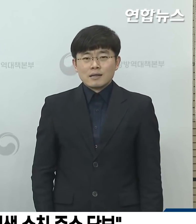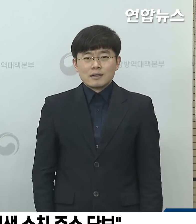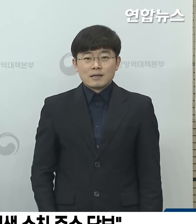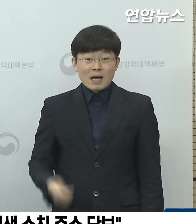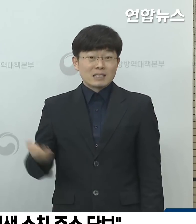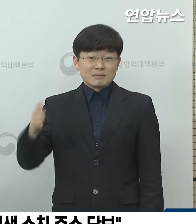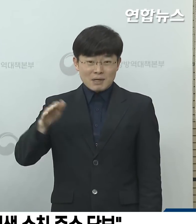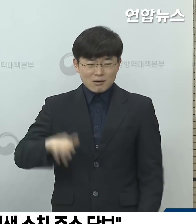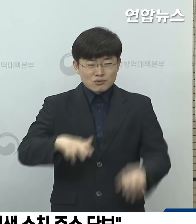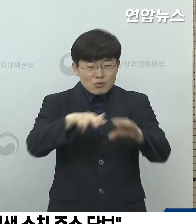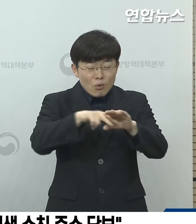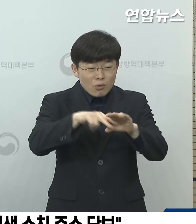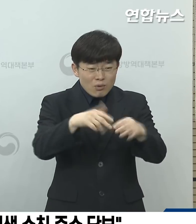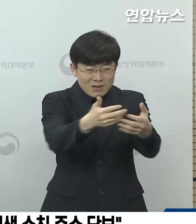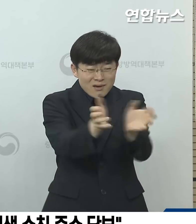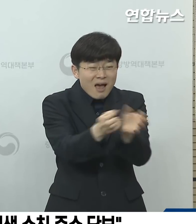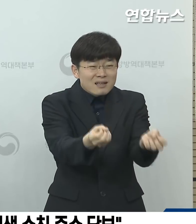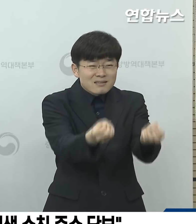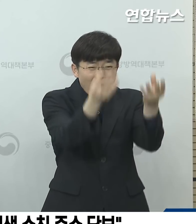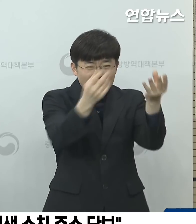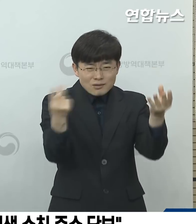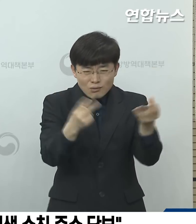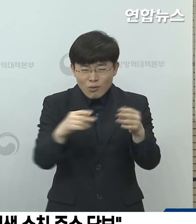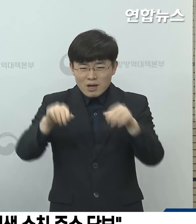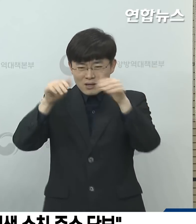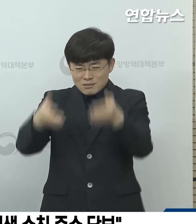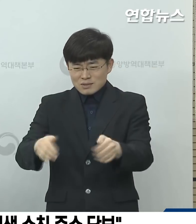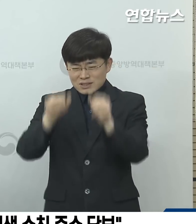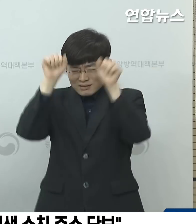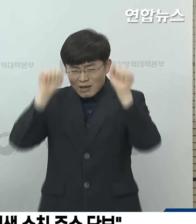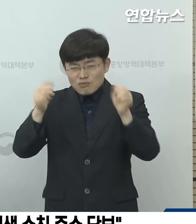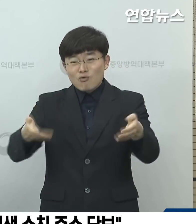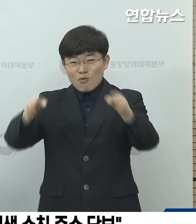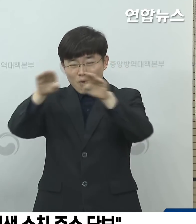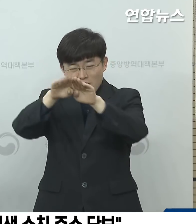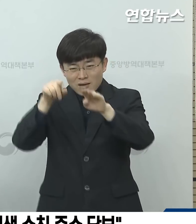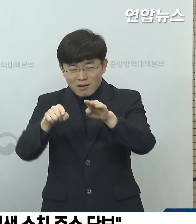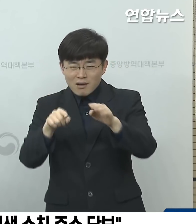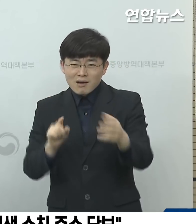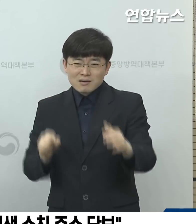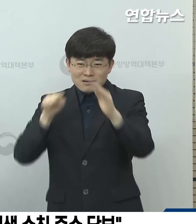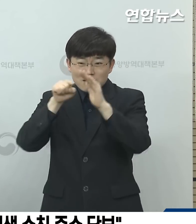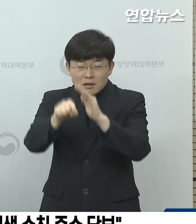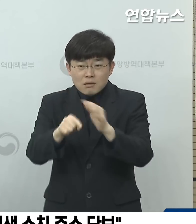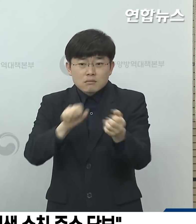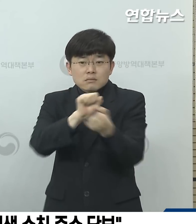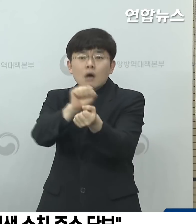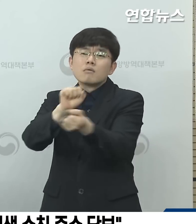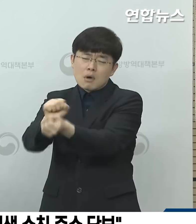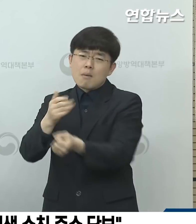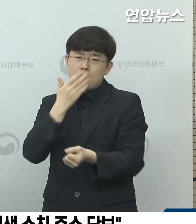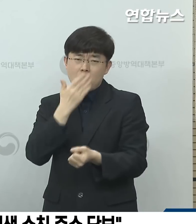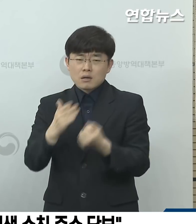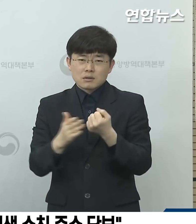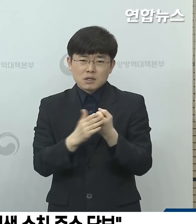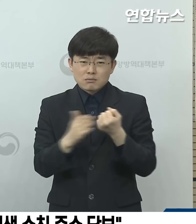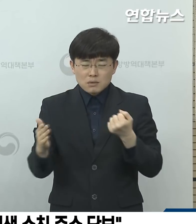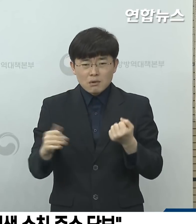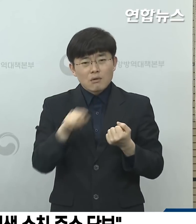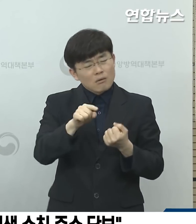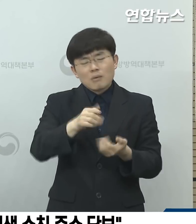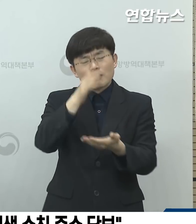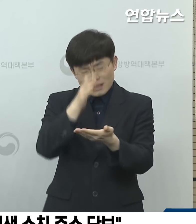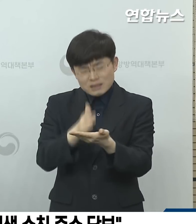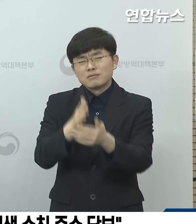종교행사나 실내체육시설 운동 등 밀폐된 장소에서 밀접한 접촉이 일어날 수 있는 활동을 지속적으로